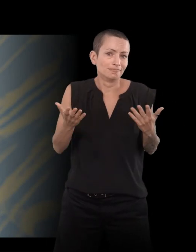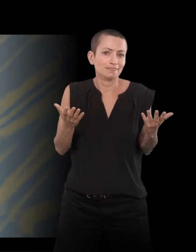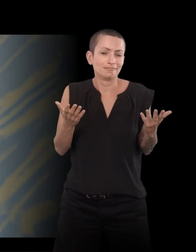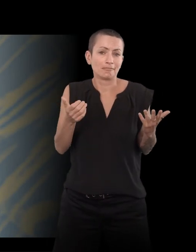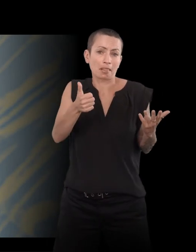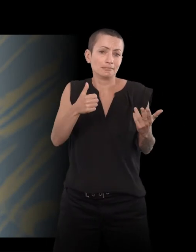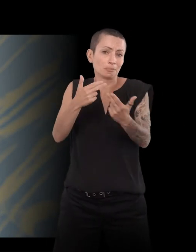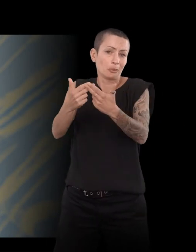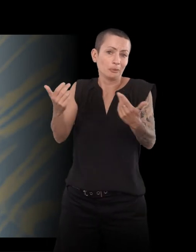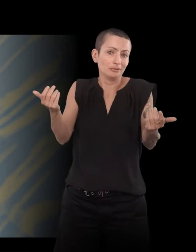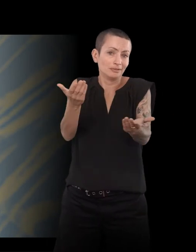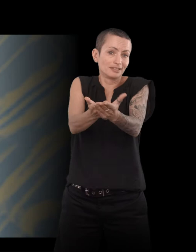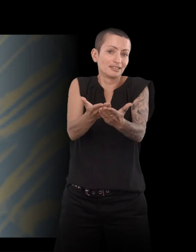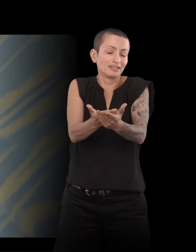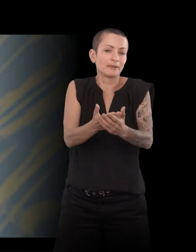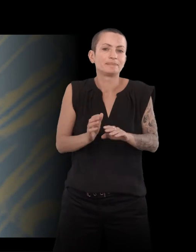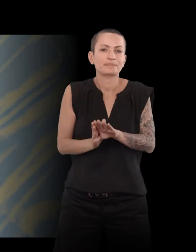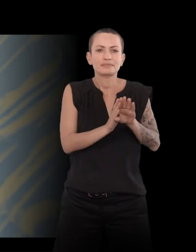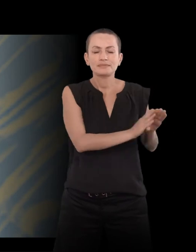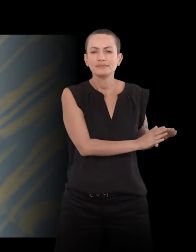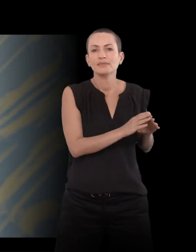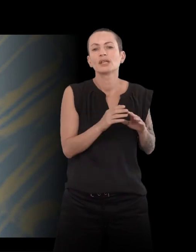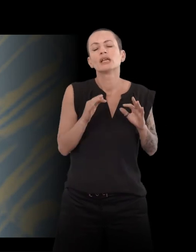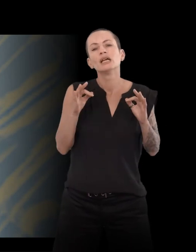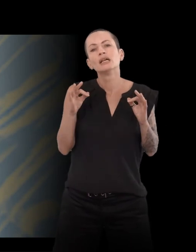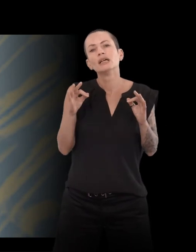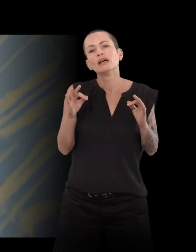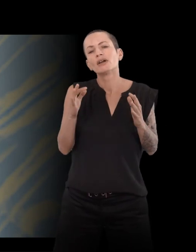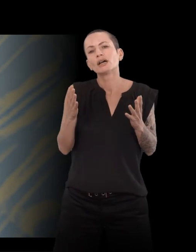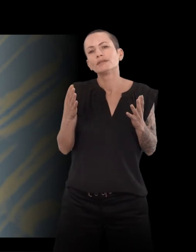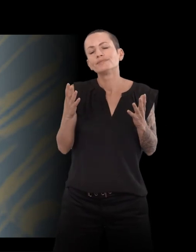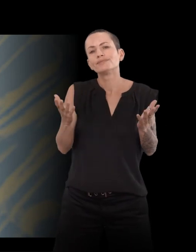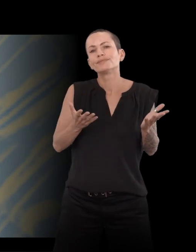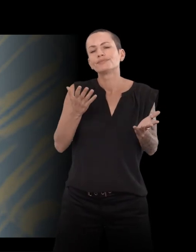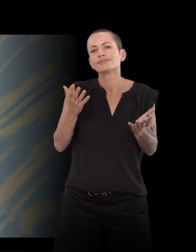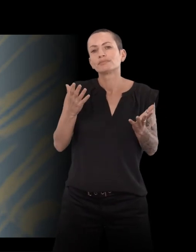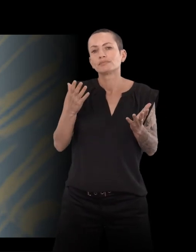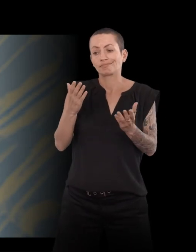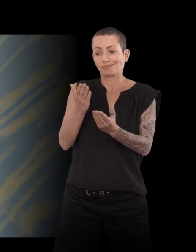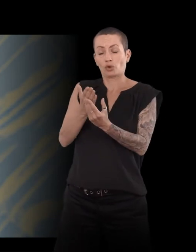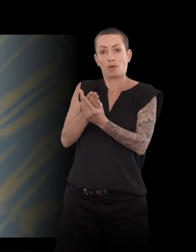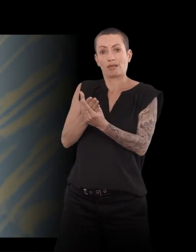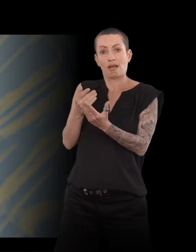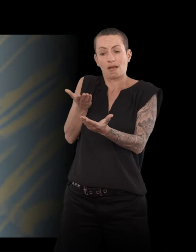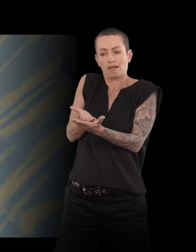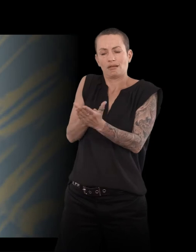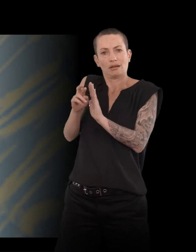Simplement, mon côté de ma formation de documentaire, c'est quand un personnage se déplace